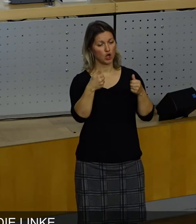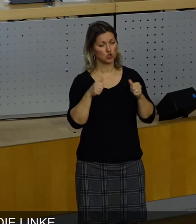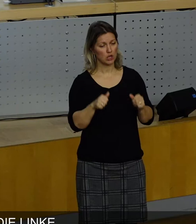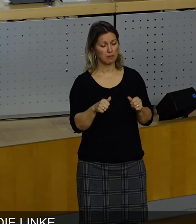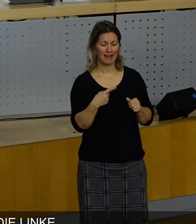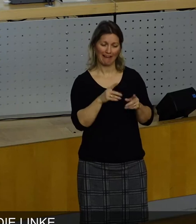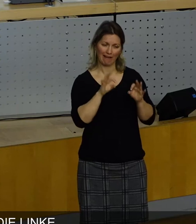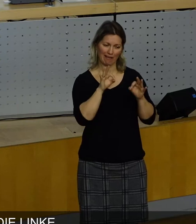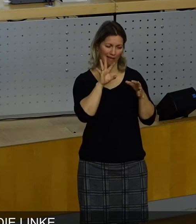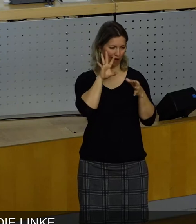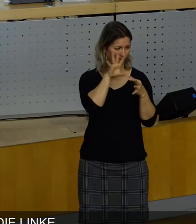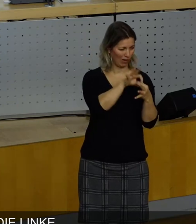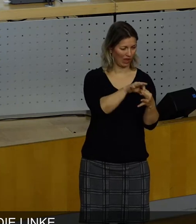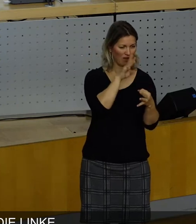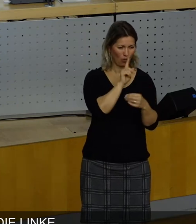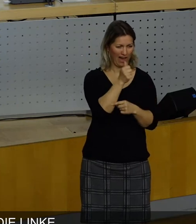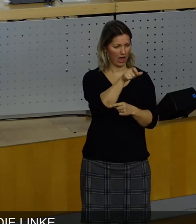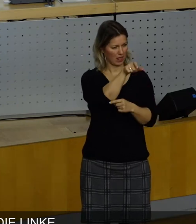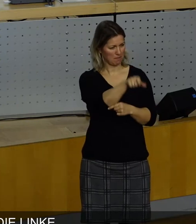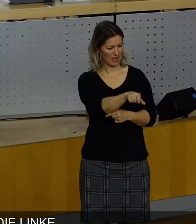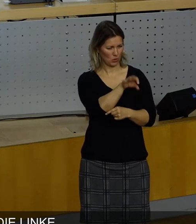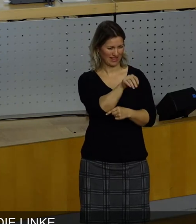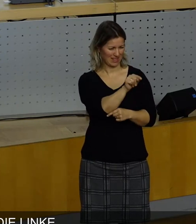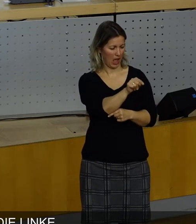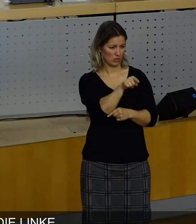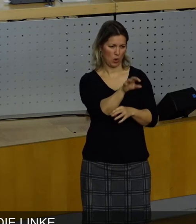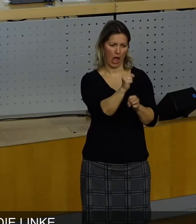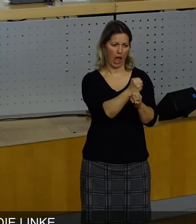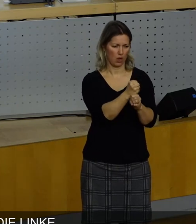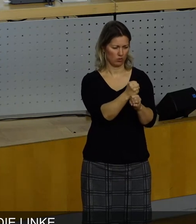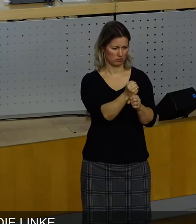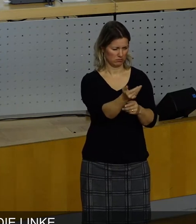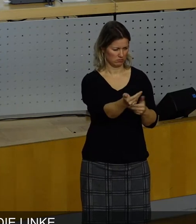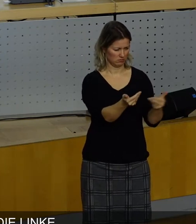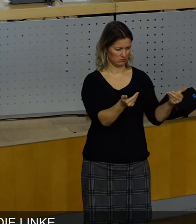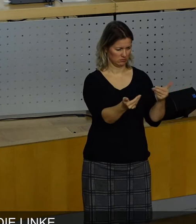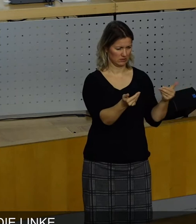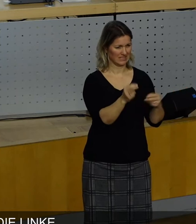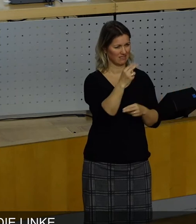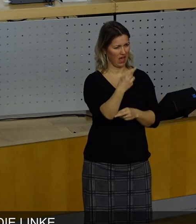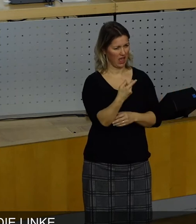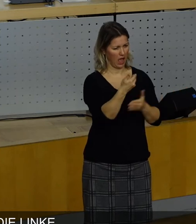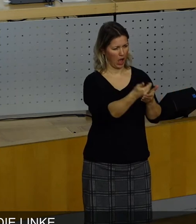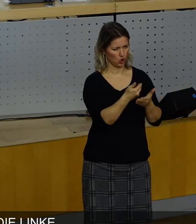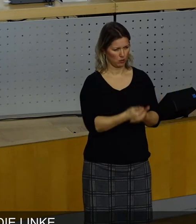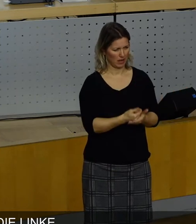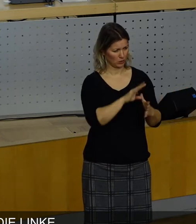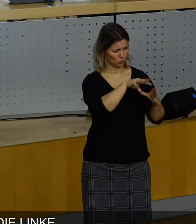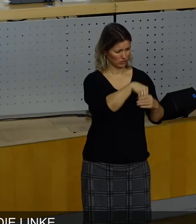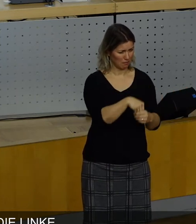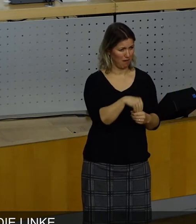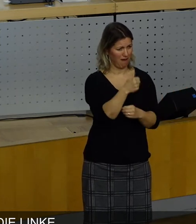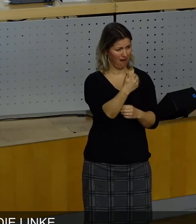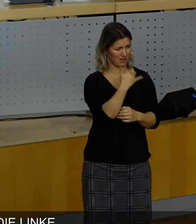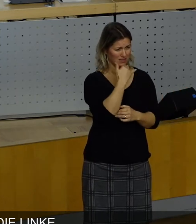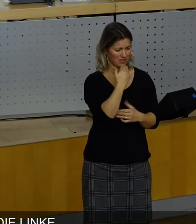auf genau eine Person exakt zugeschnitten und das ginge auch auf gar keinen Fall. Also wie diese beiden Argumentationslinien in Einklang zu